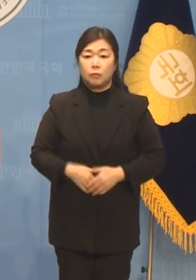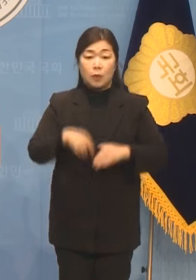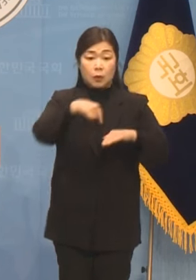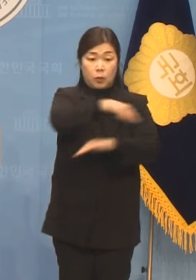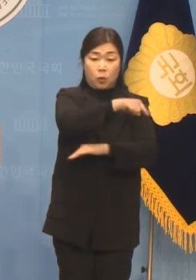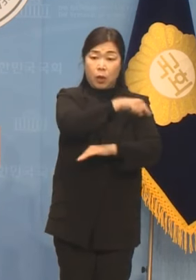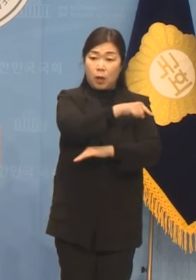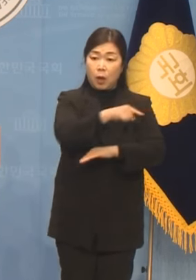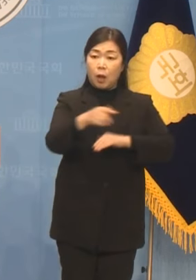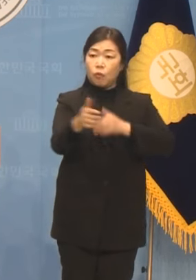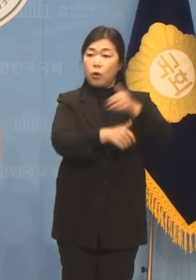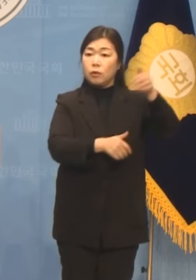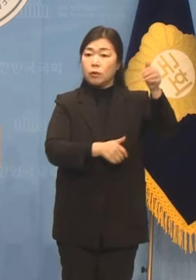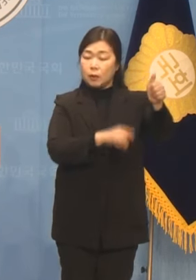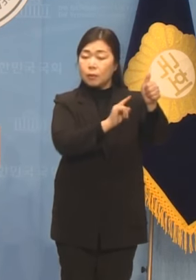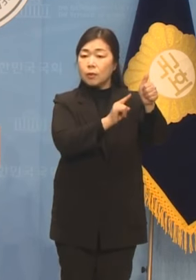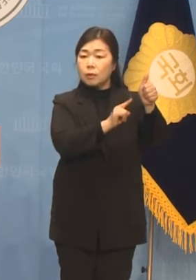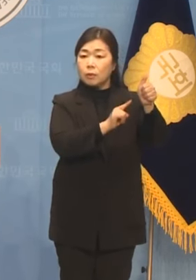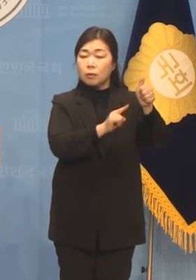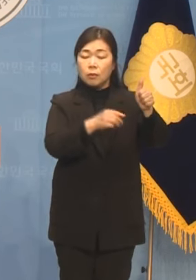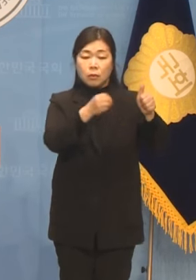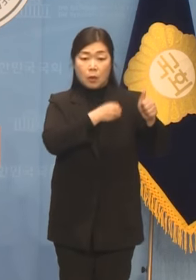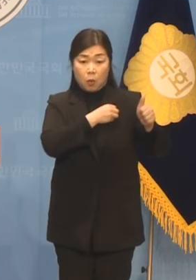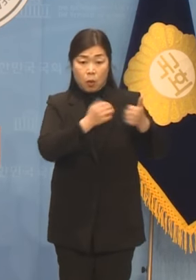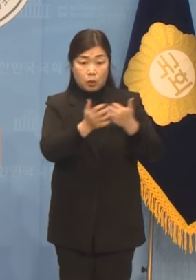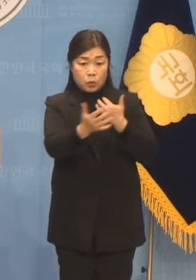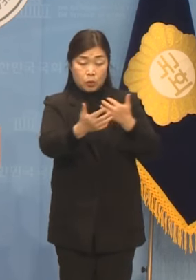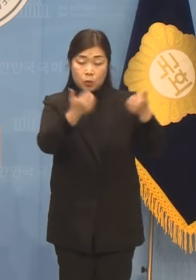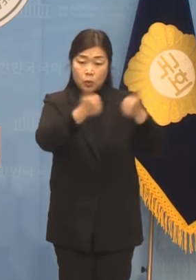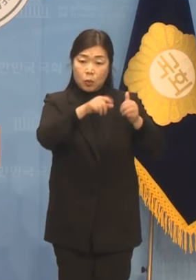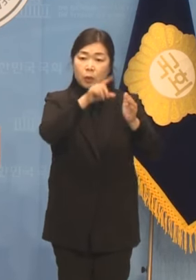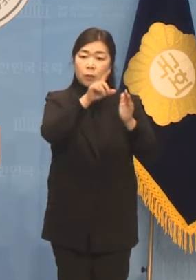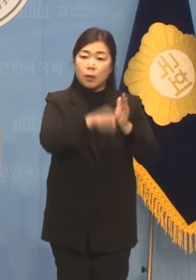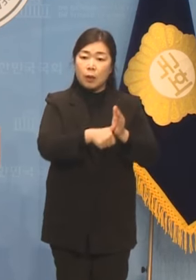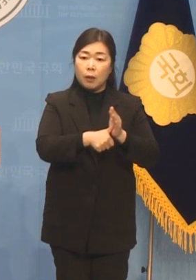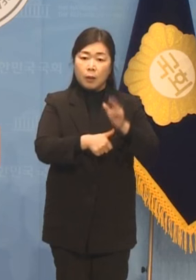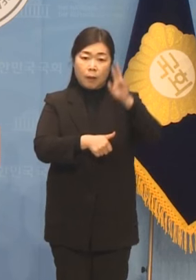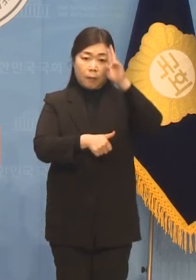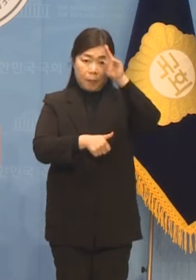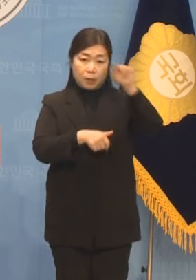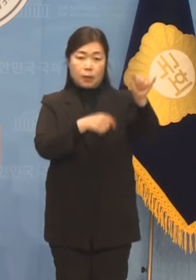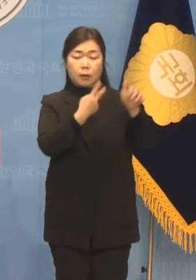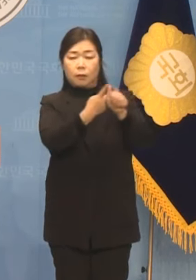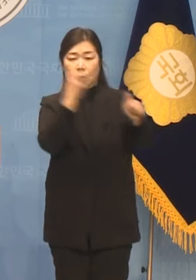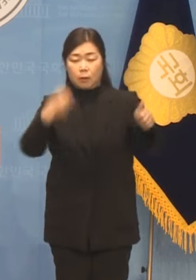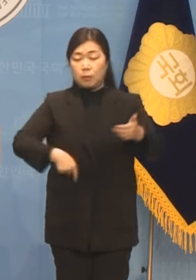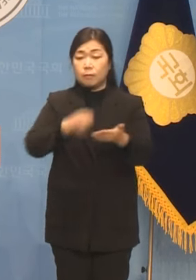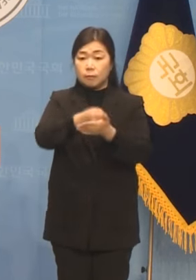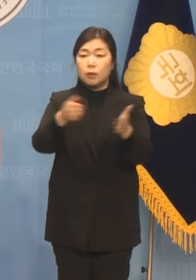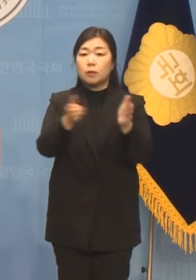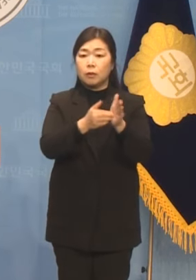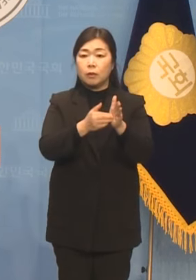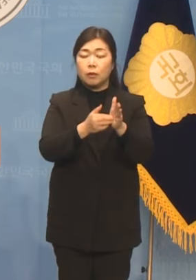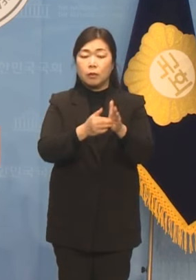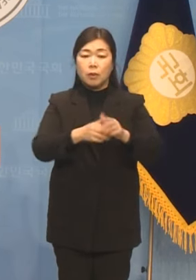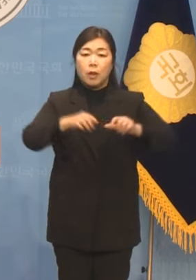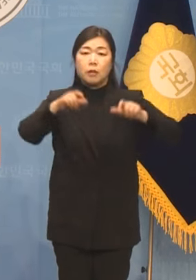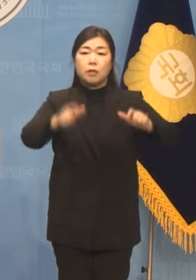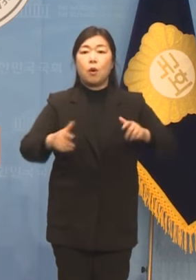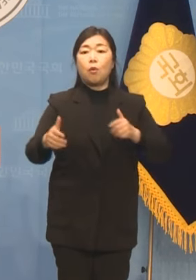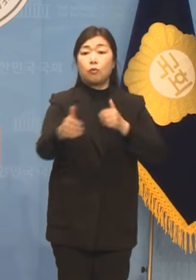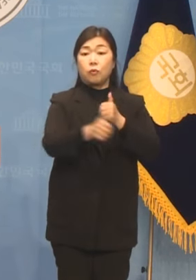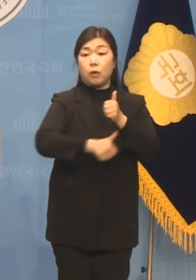역사상 첫 당원총회를 통해서 박근혜 탄핵을 결의한 최초의 지역위원회를